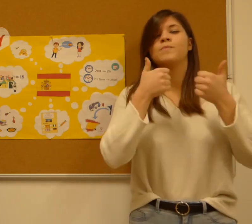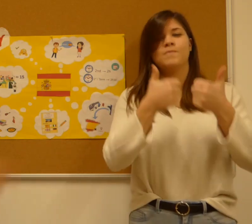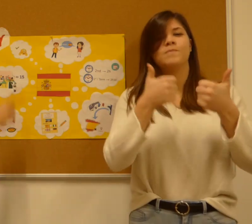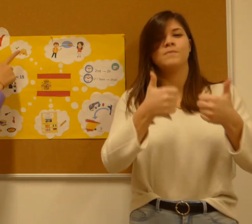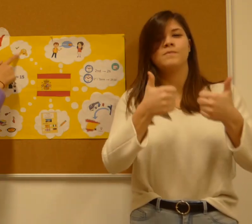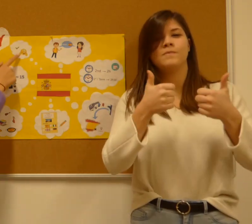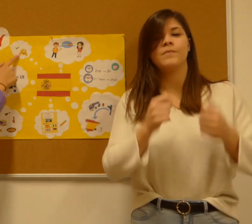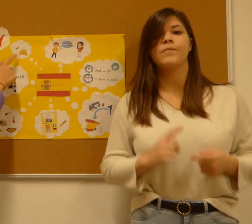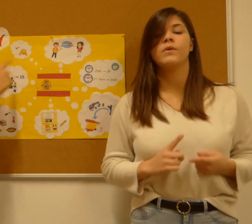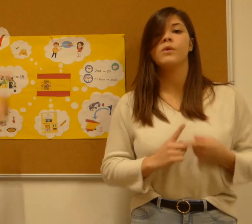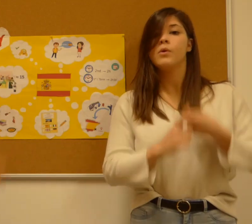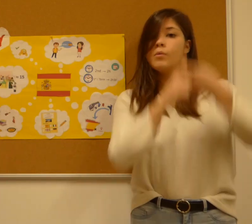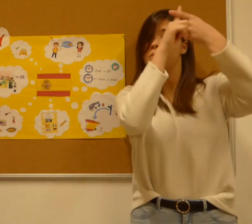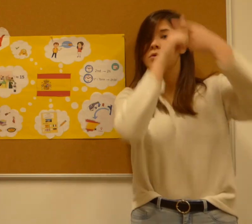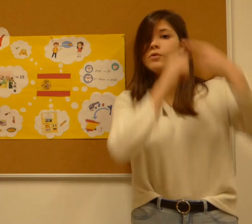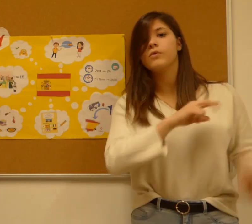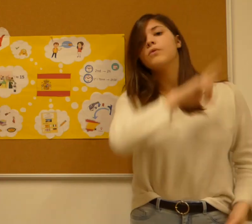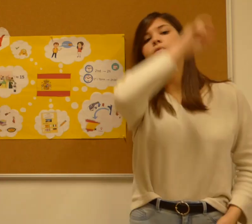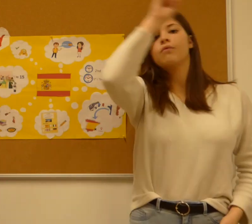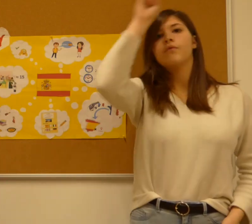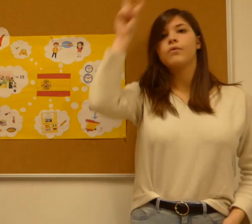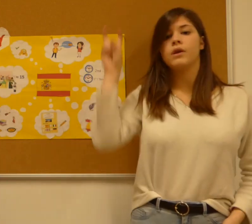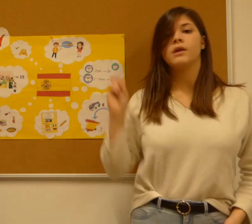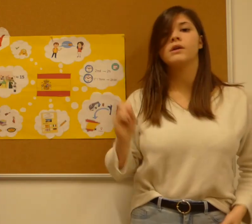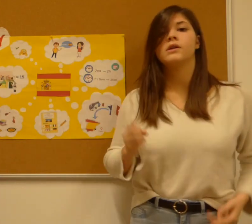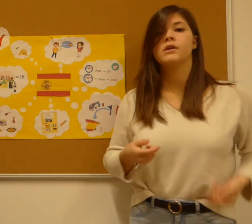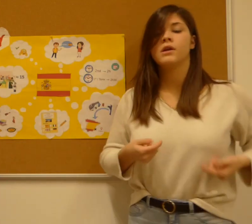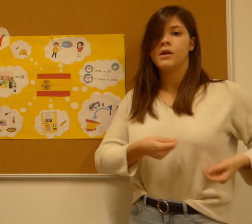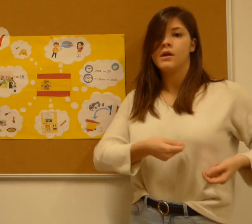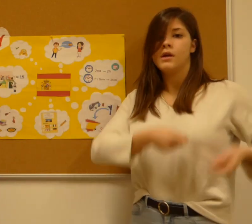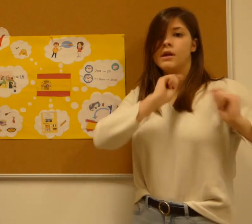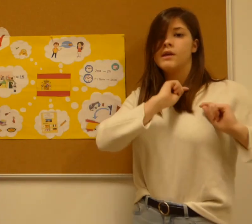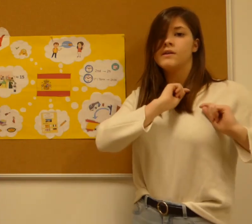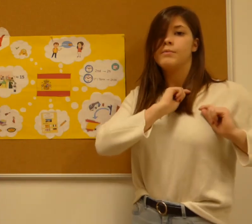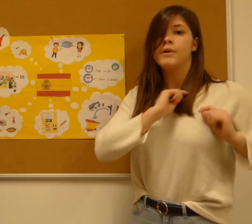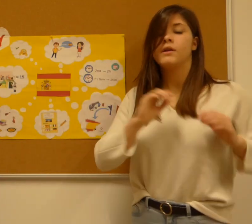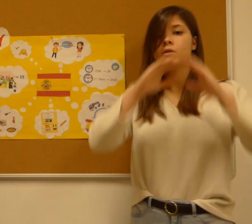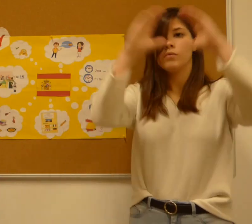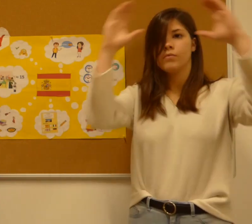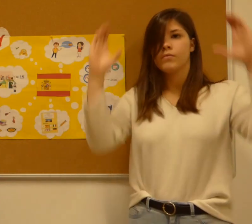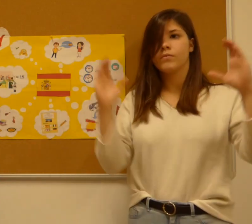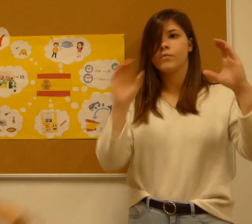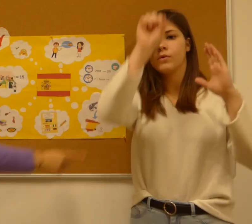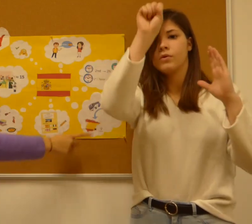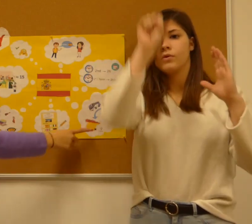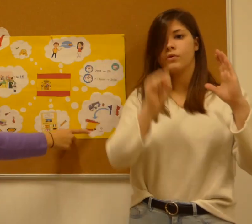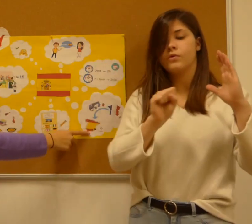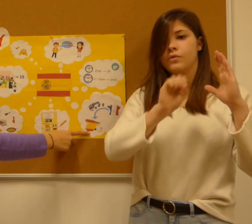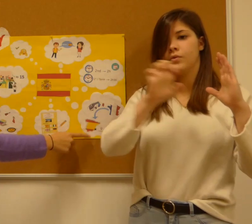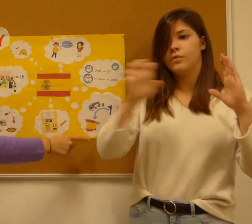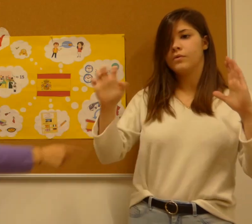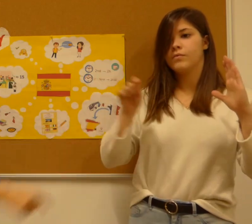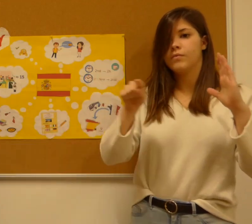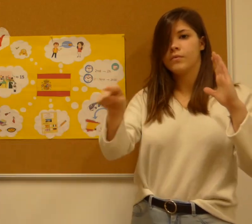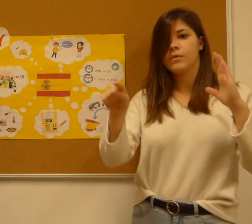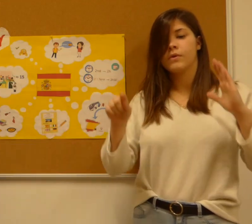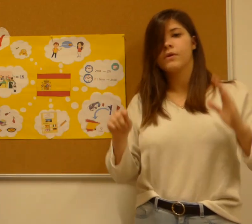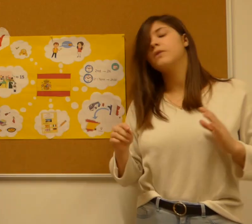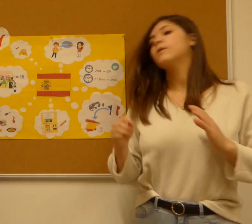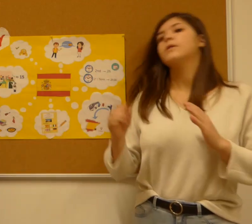Enfin, le plus important, vous aurez l'opportunité de faire un voyage en Espagne dans la ville de Cartagène. Cela est possible grâce au jumelage